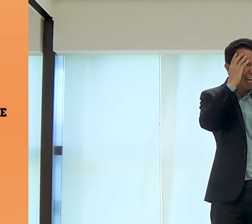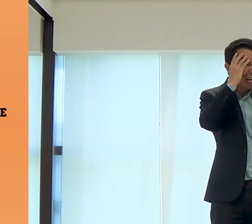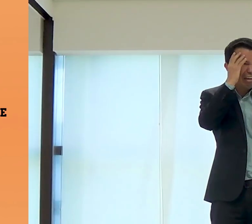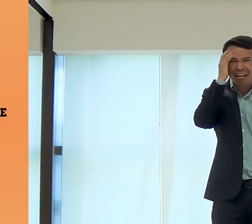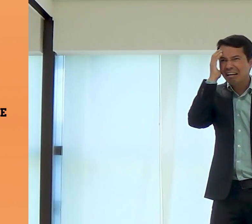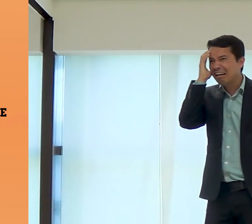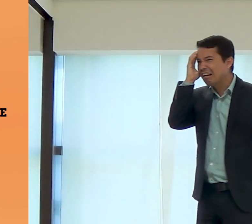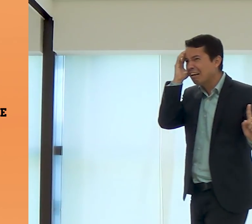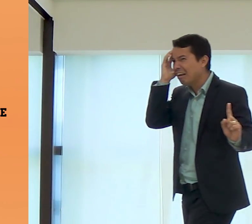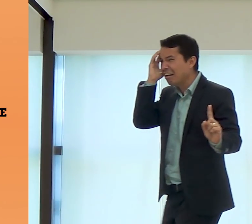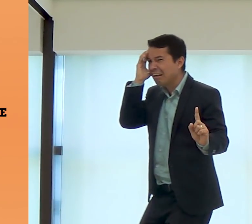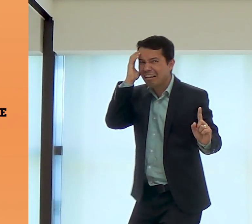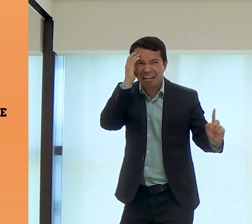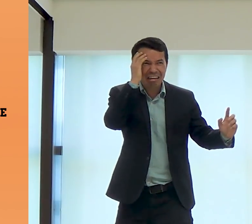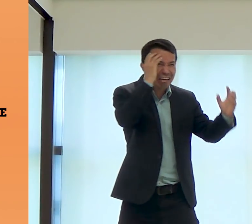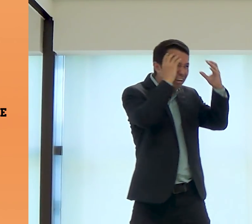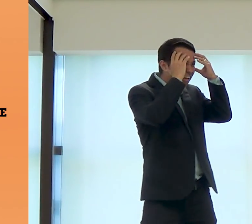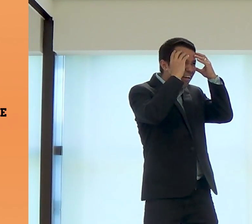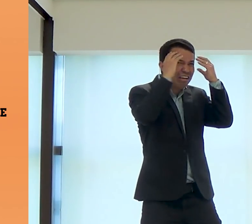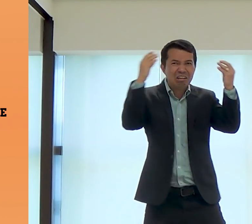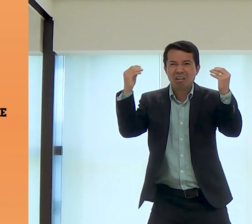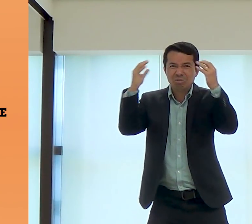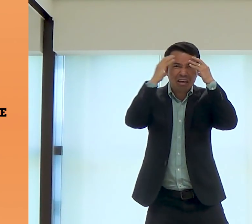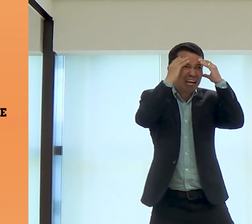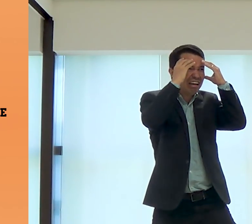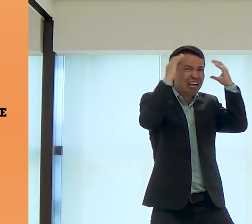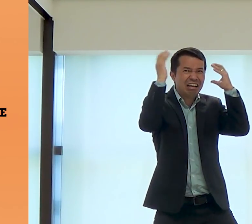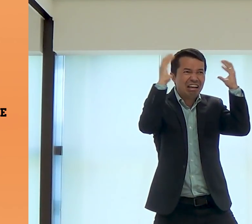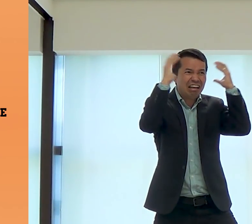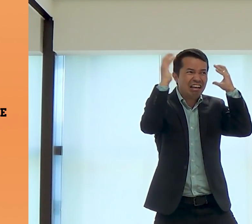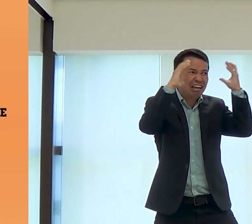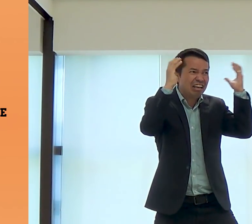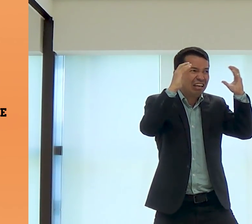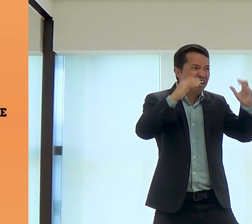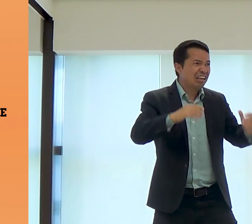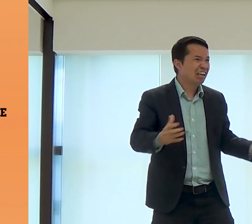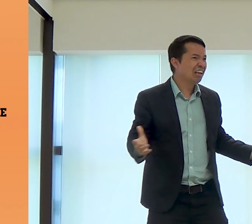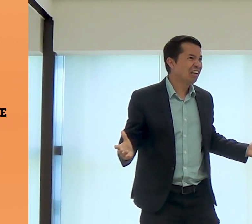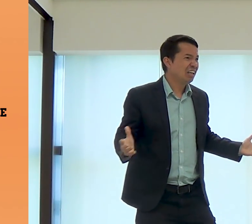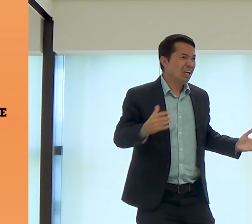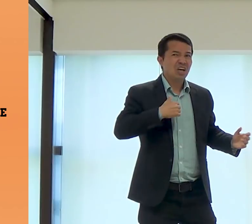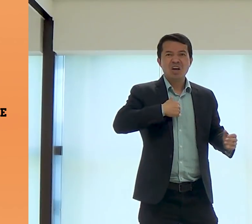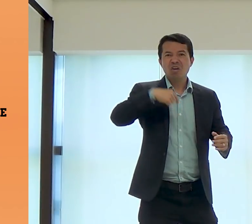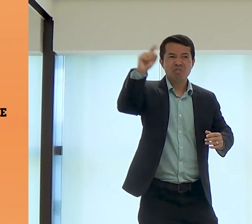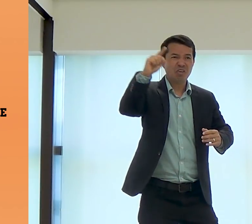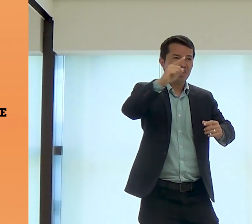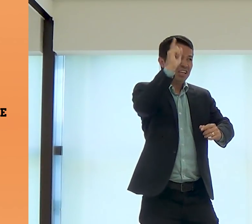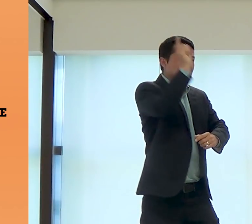repente, um dia ela chegou grávida. E ele pensou, e agora, meu Deus, o que eu vou fazer?